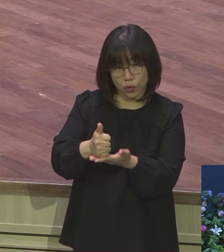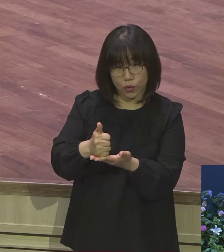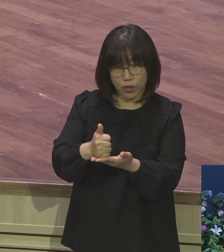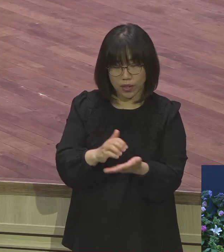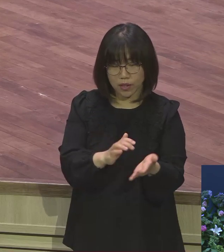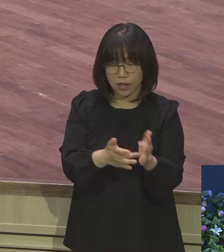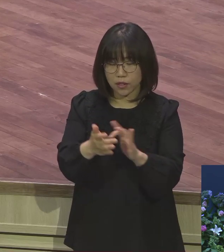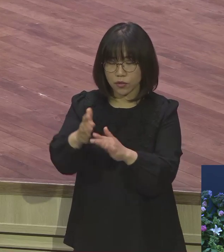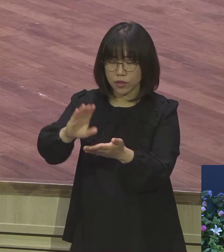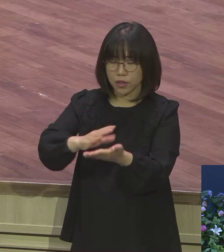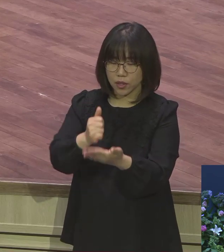기도합니다.